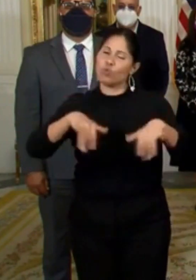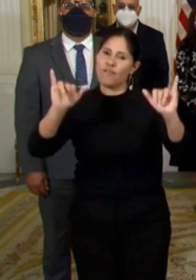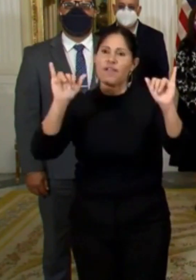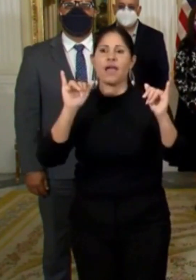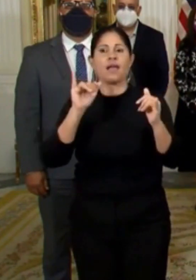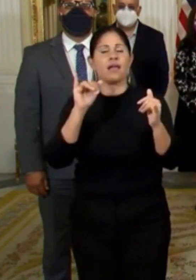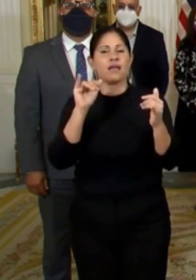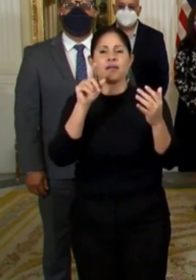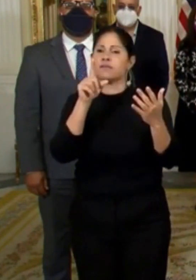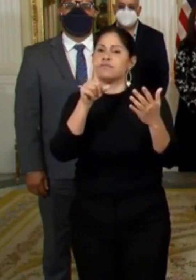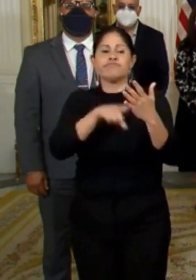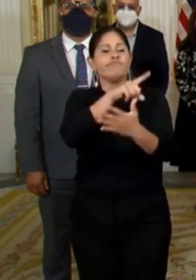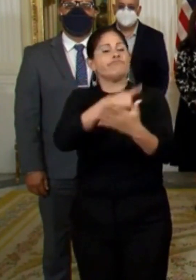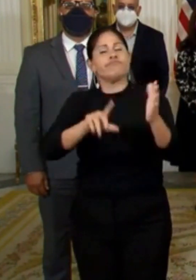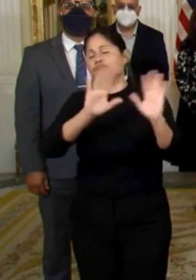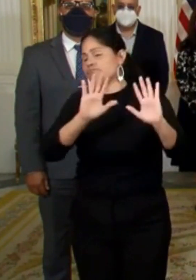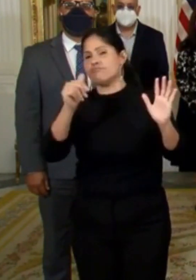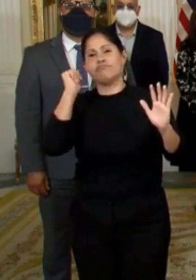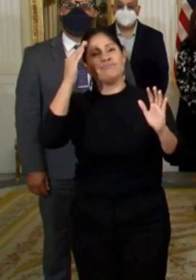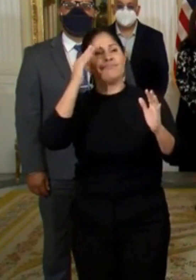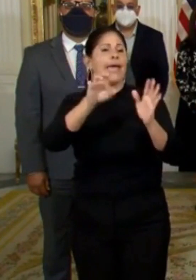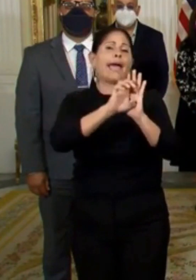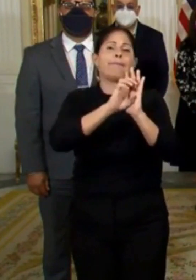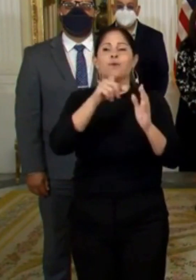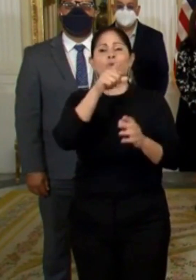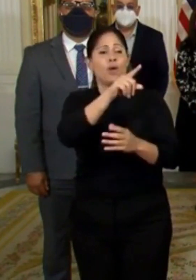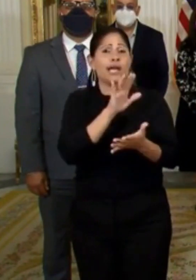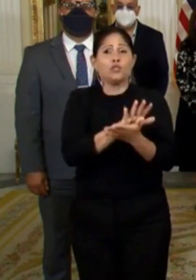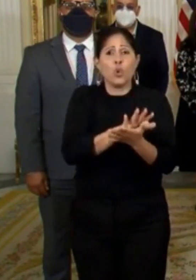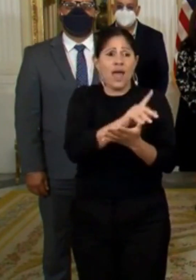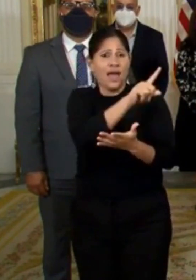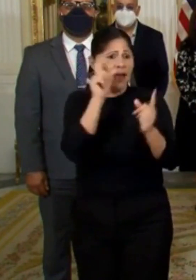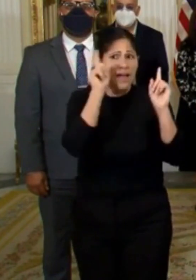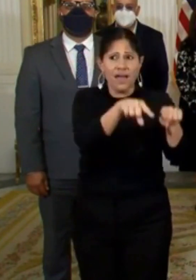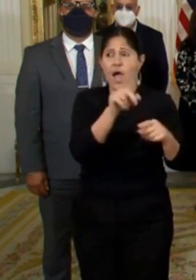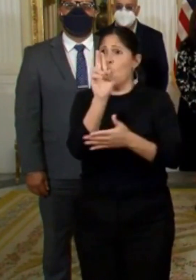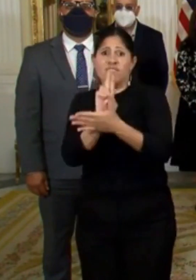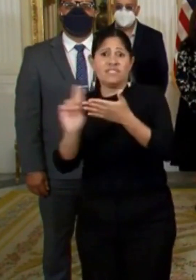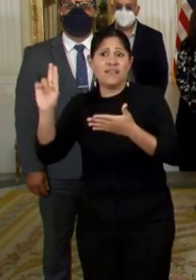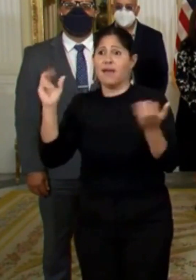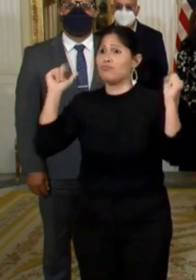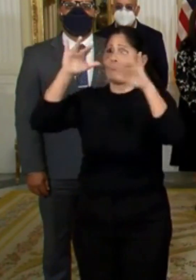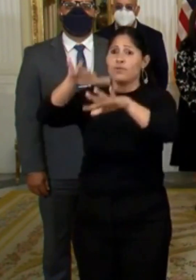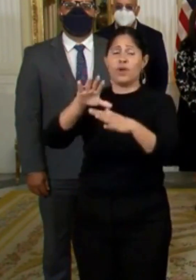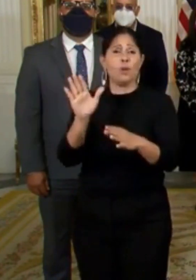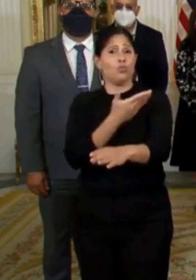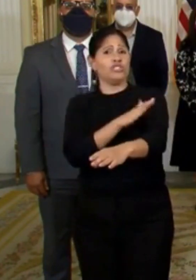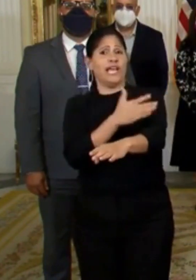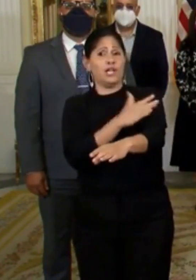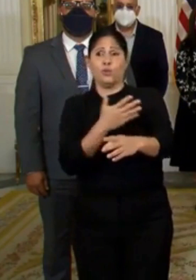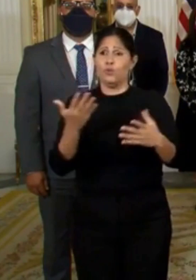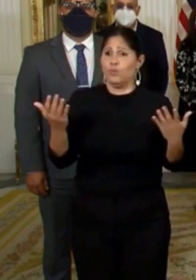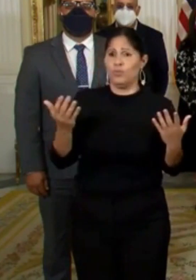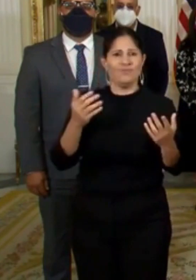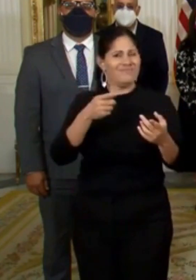grandes aglomeraciones de personas, incluyendo escuelas, universidades y espectáculos masivos que sugieren